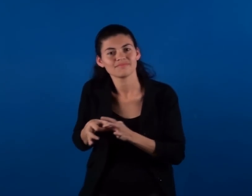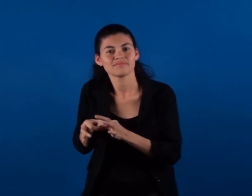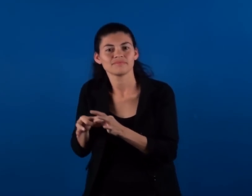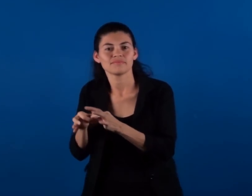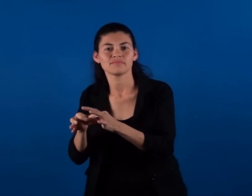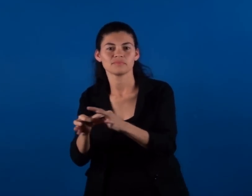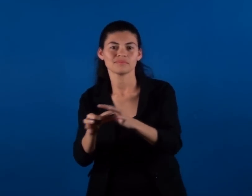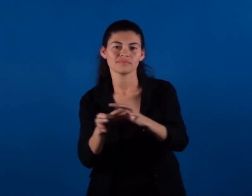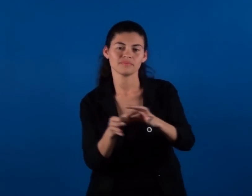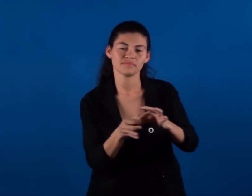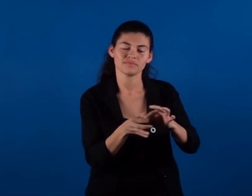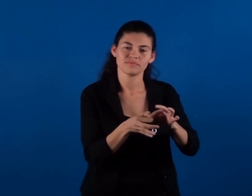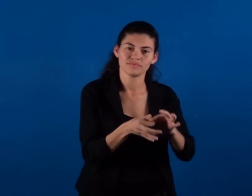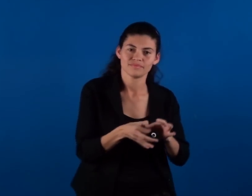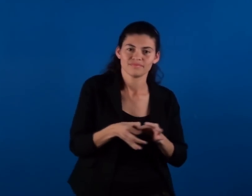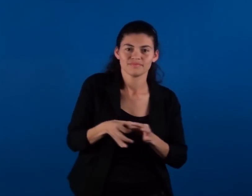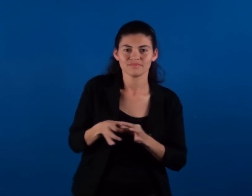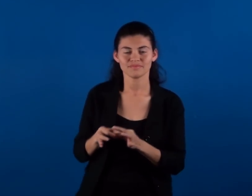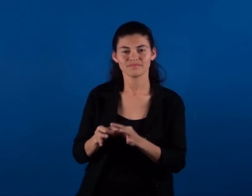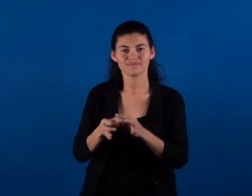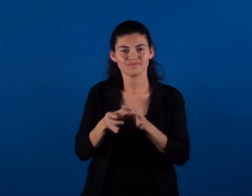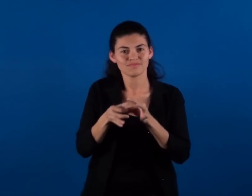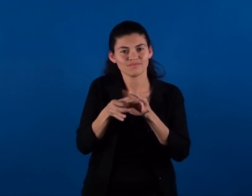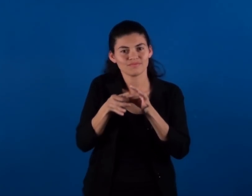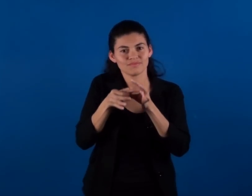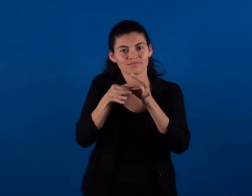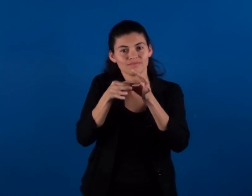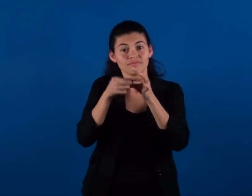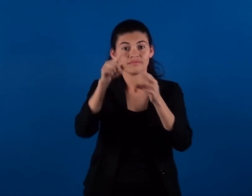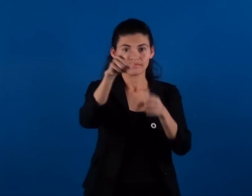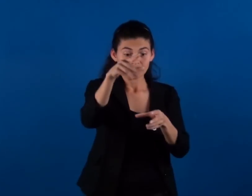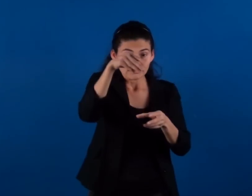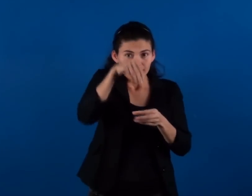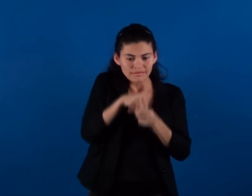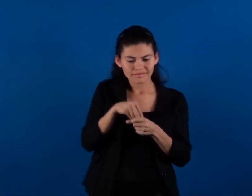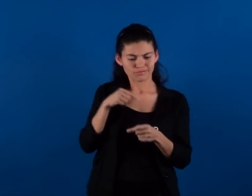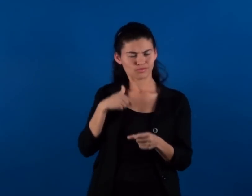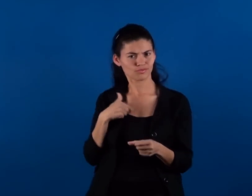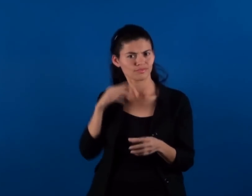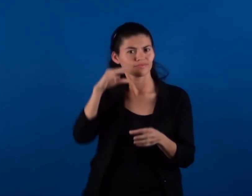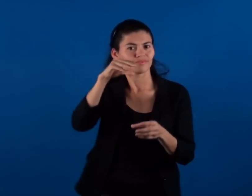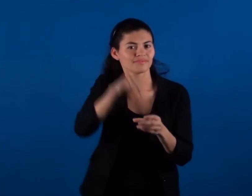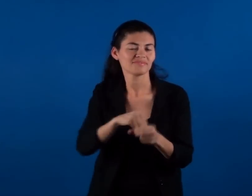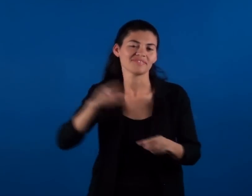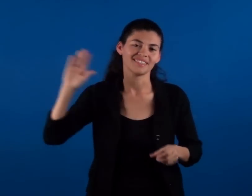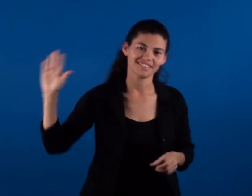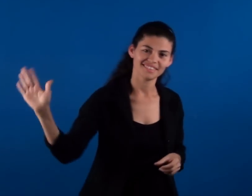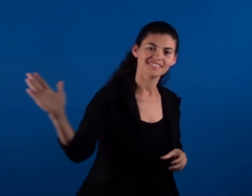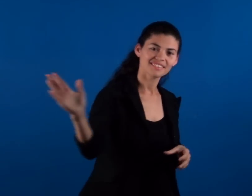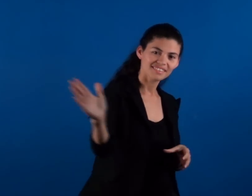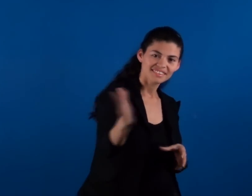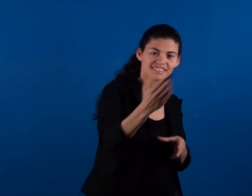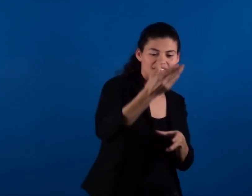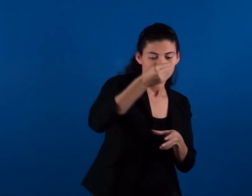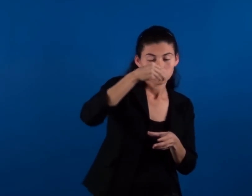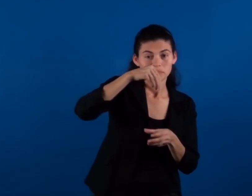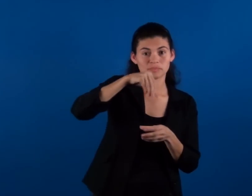humanos, nos hace hermanos Si estás vos y estoy yo, estamos todos,